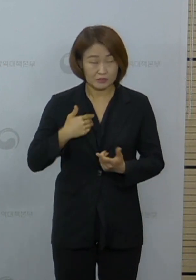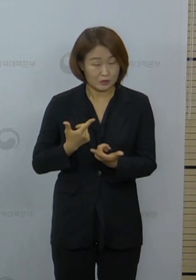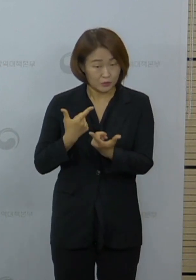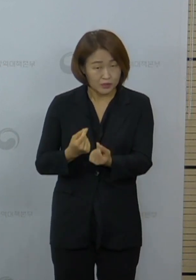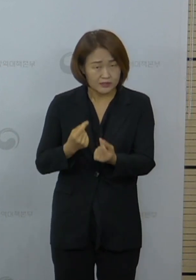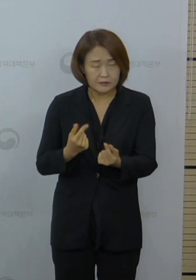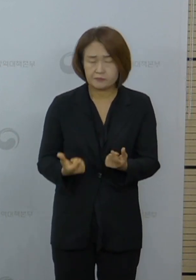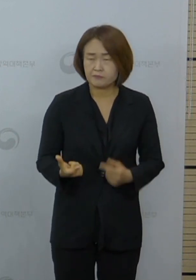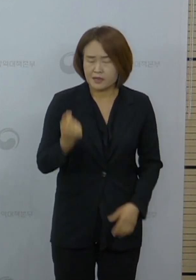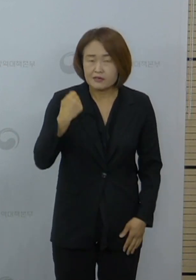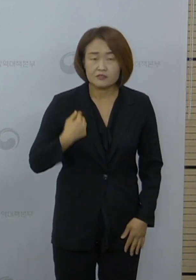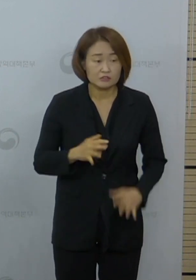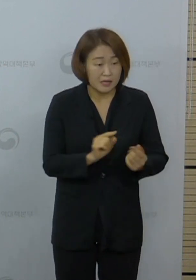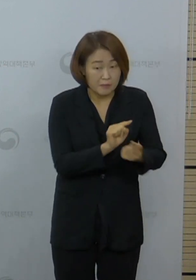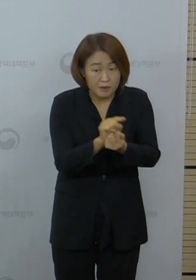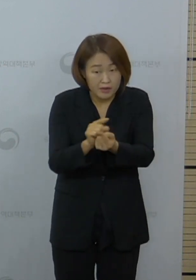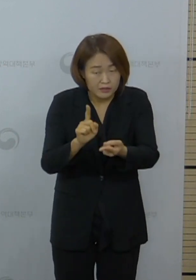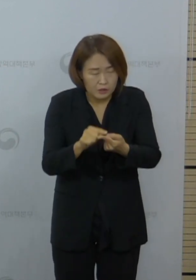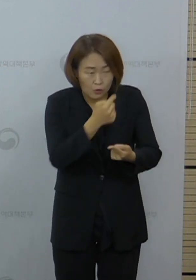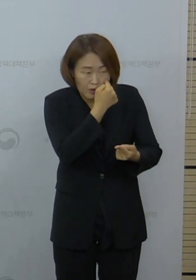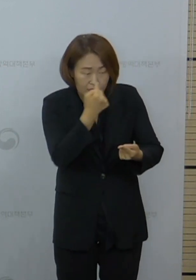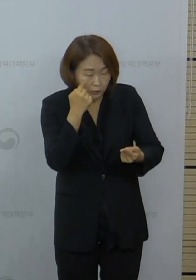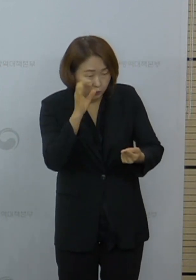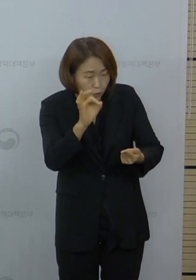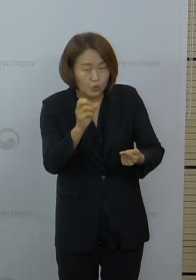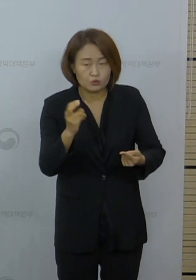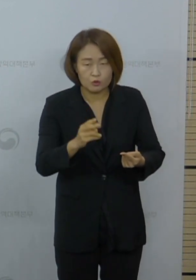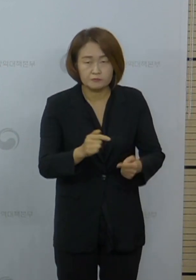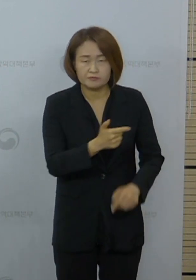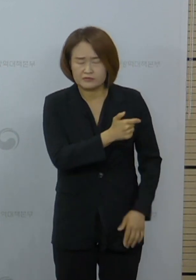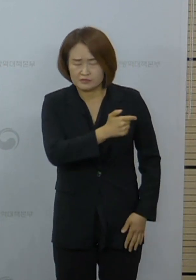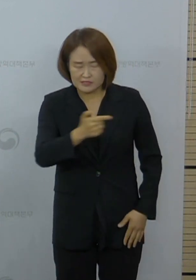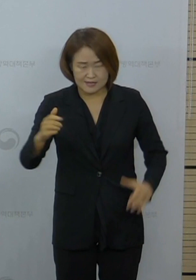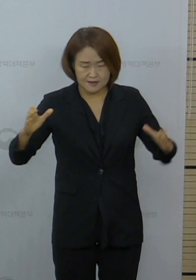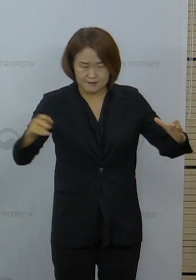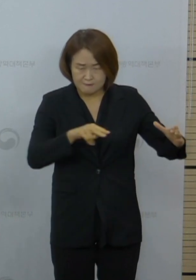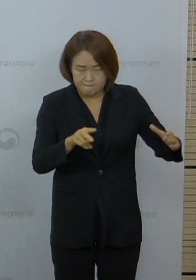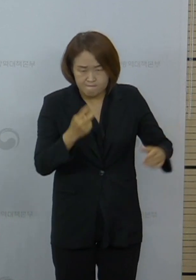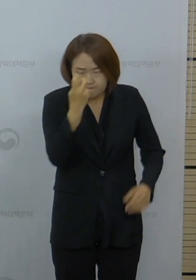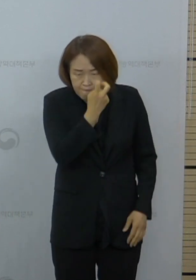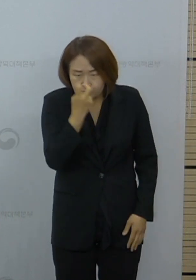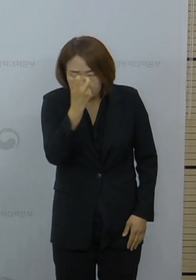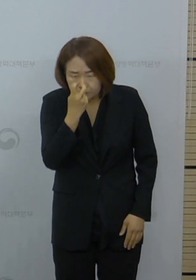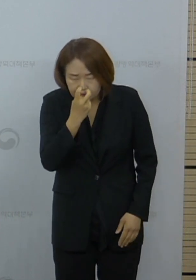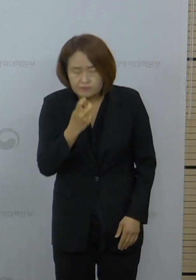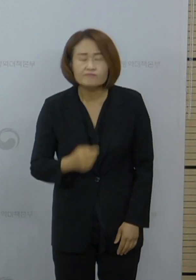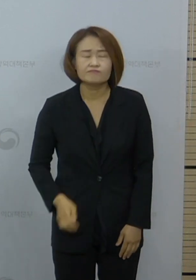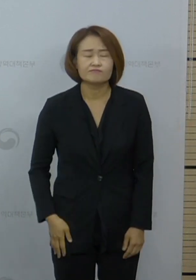적극적인 접촉자에 대한 확인과 광범위한 검사를 강화하도록 하겠습니다.